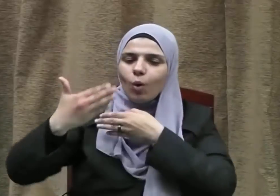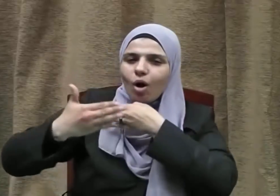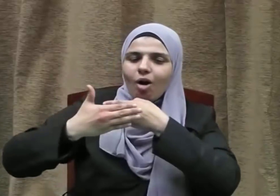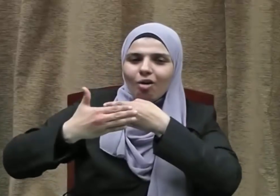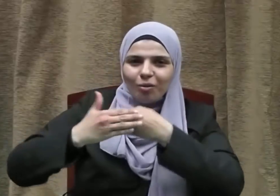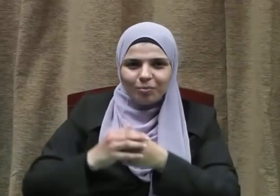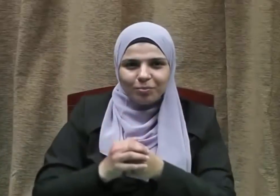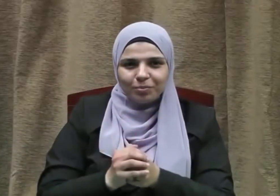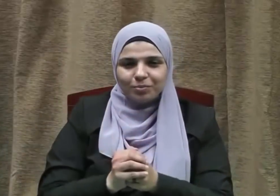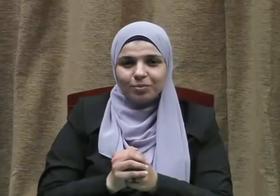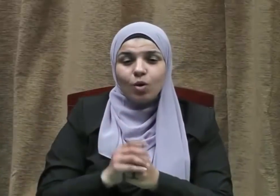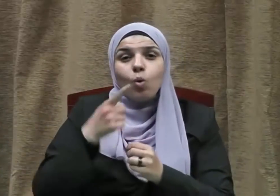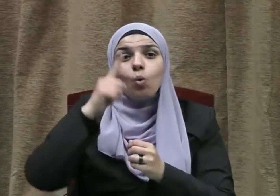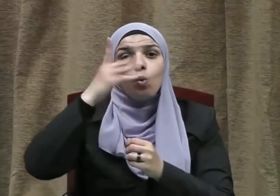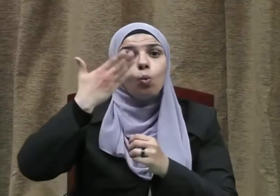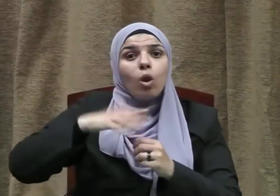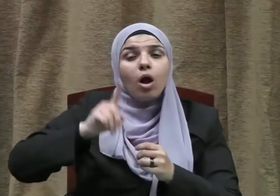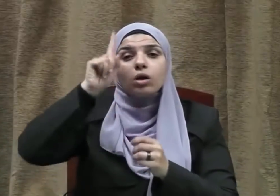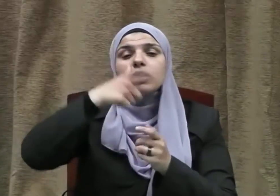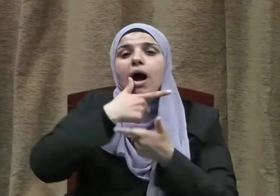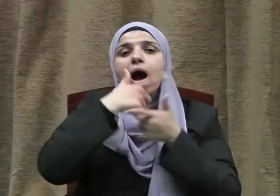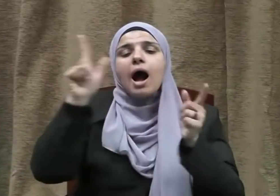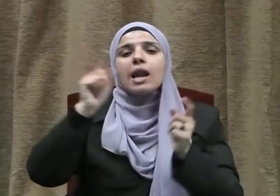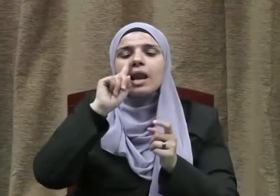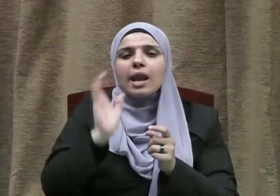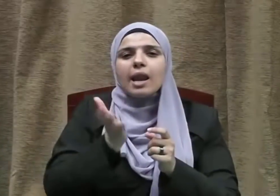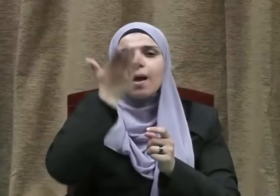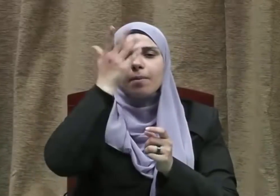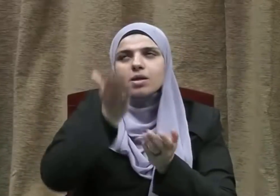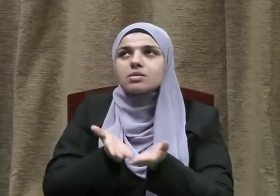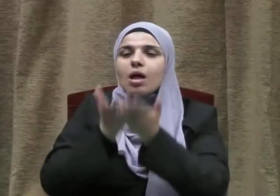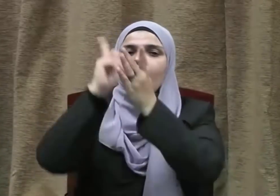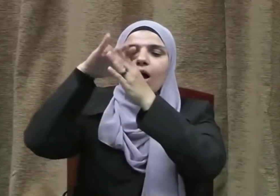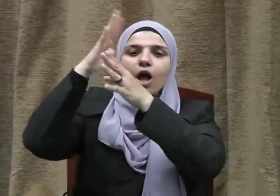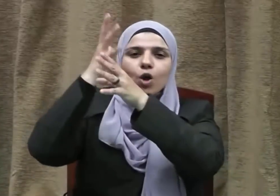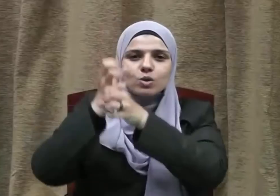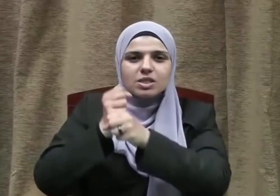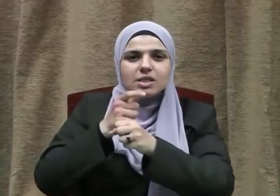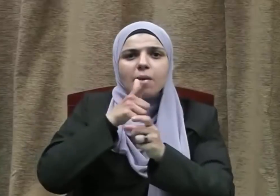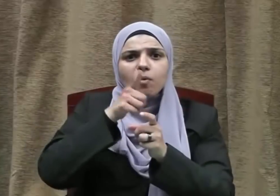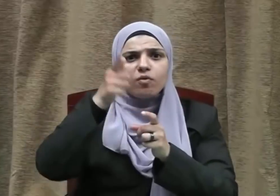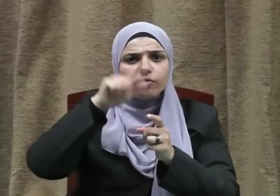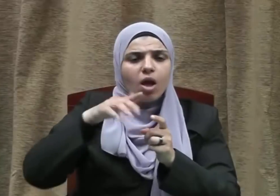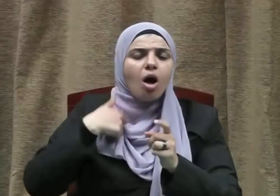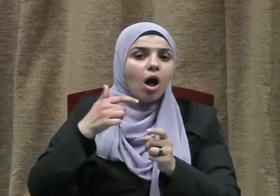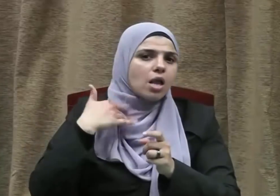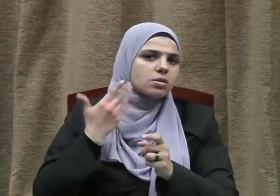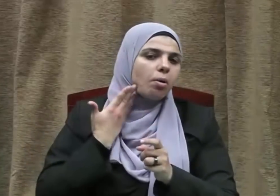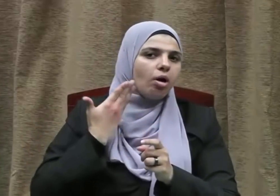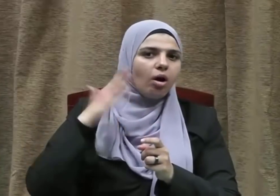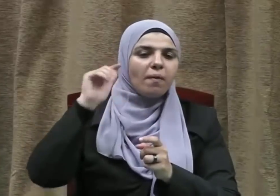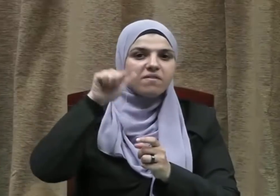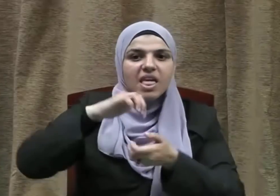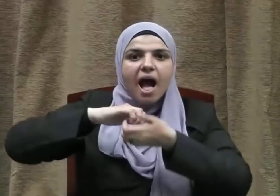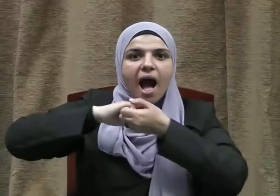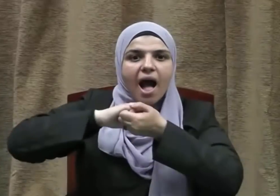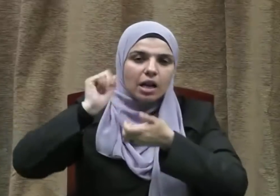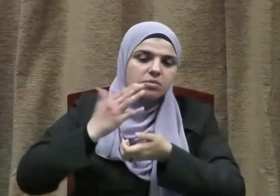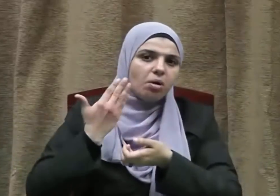فِي جَنَّاتٍ مُكْرَمُونَ ولقد أعلى النبي صلى الله عليه وسلم من قيمة الوفاء